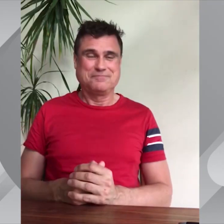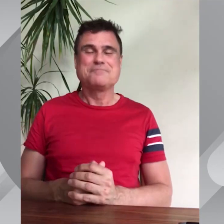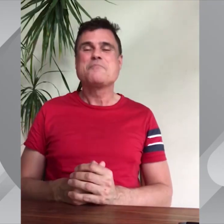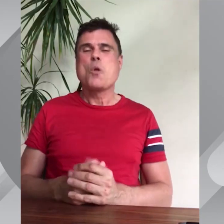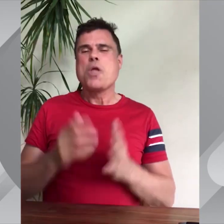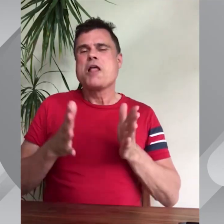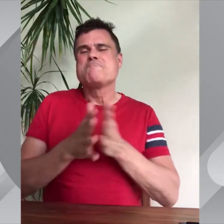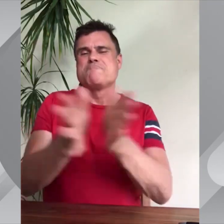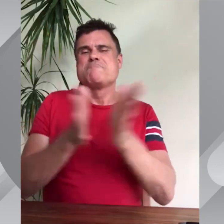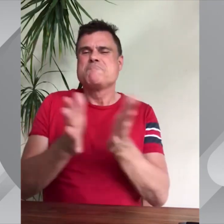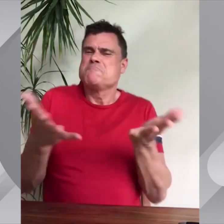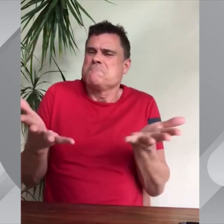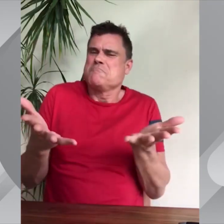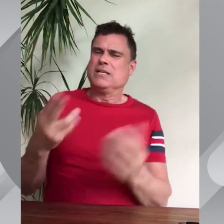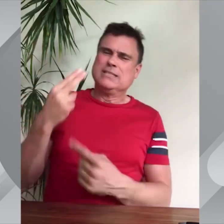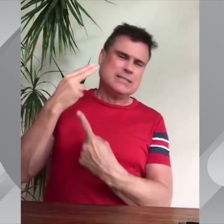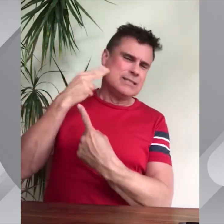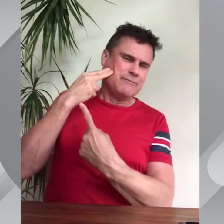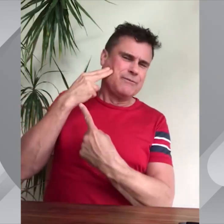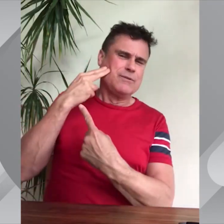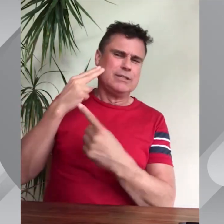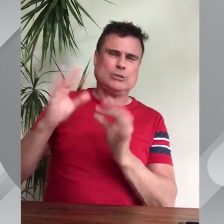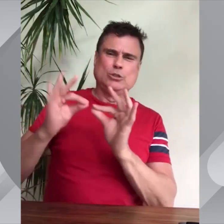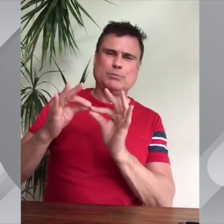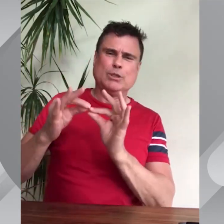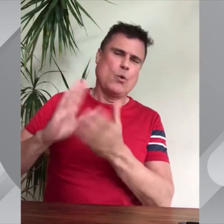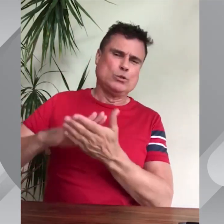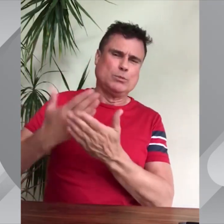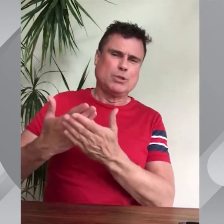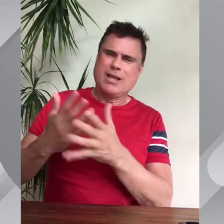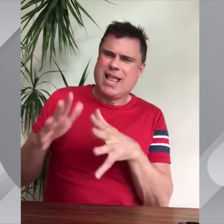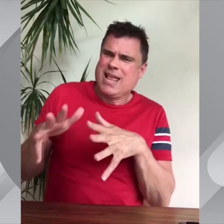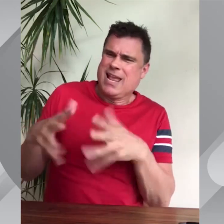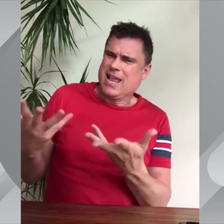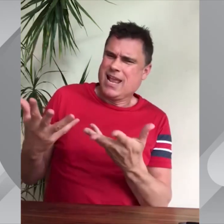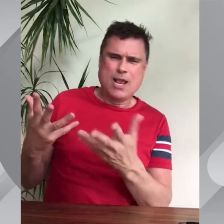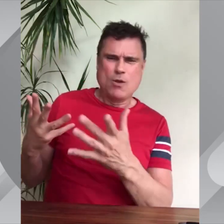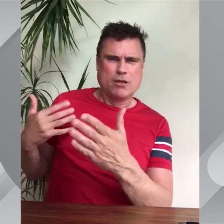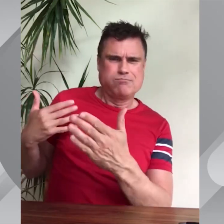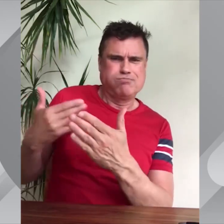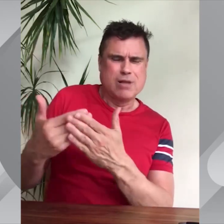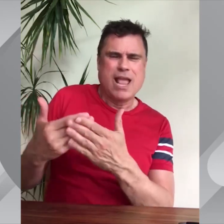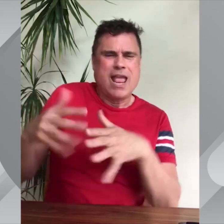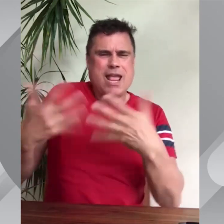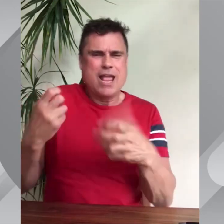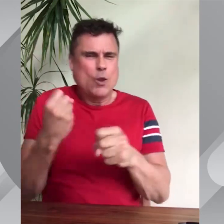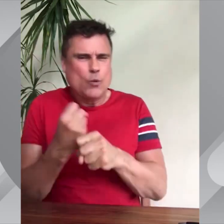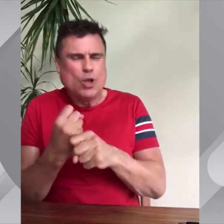Allí estaré compartiéndoles cuál es la funcionalidad del intérprete o traductor sordo y cómo ha sido su